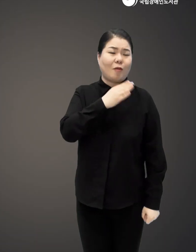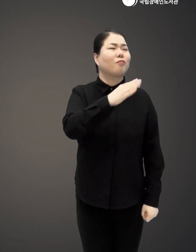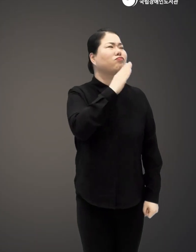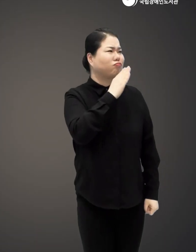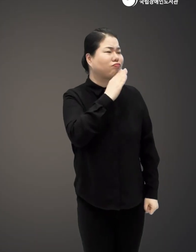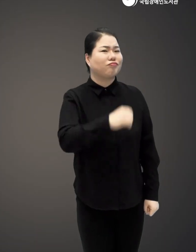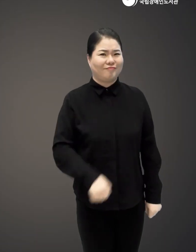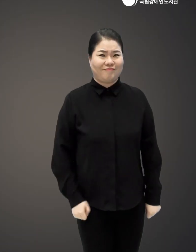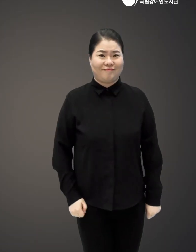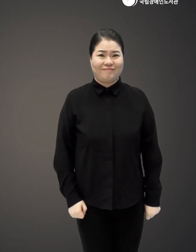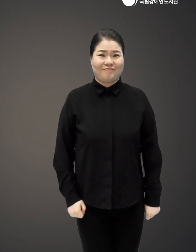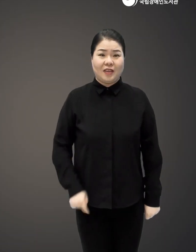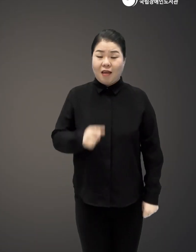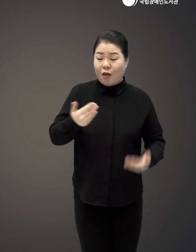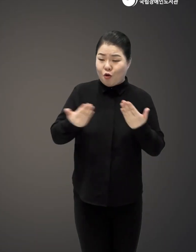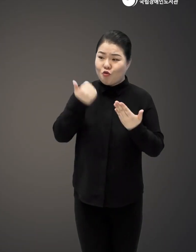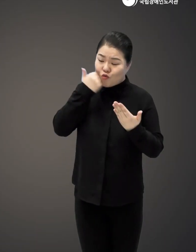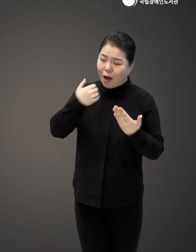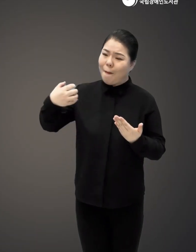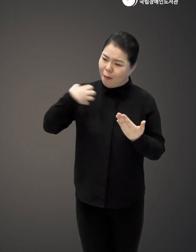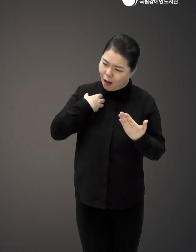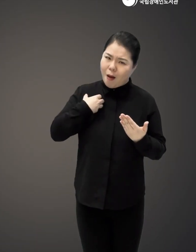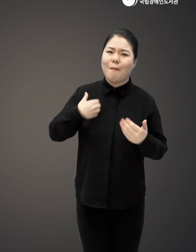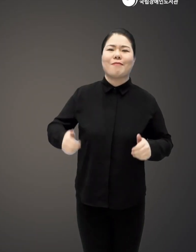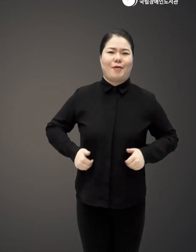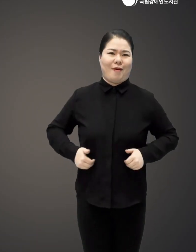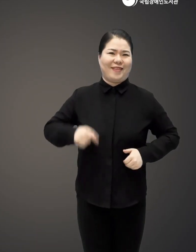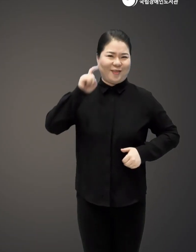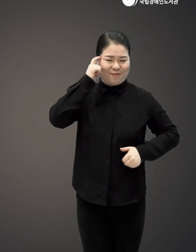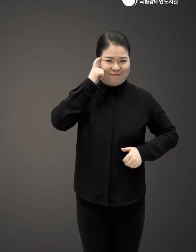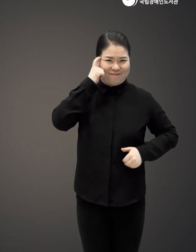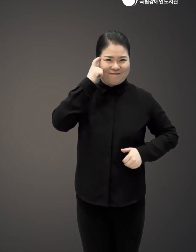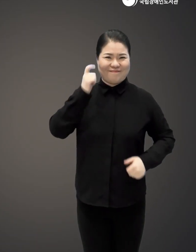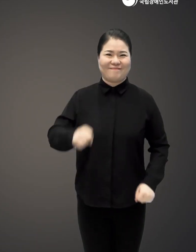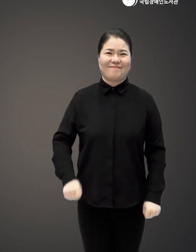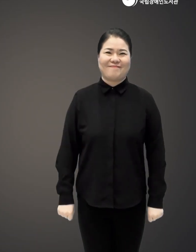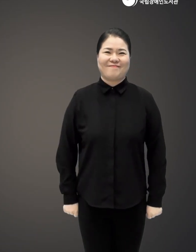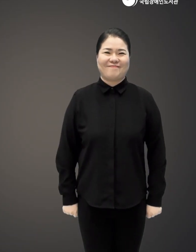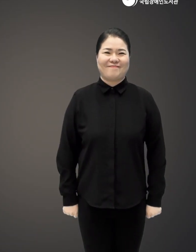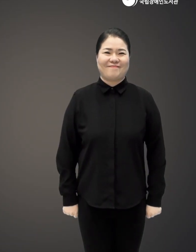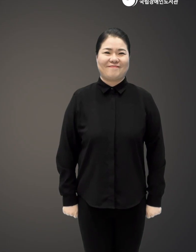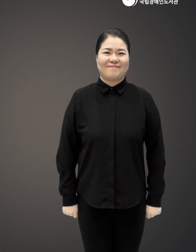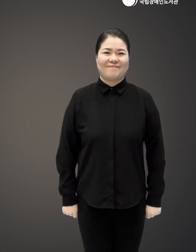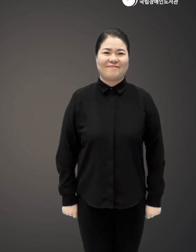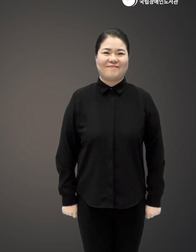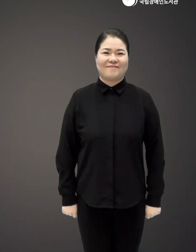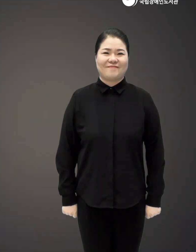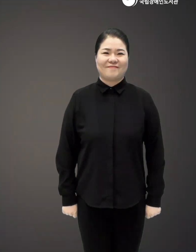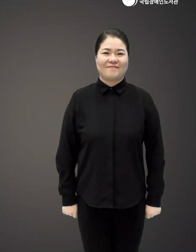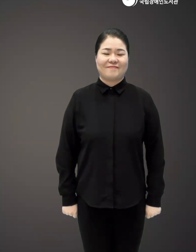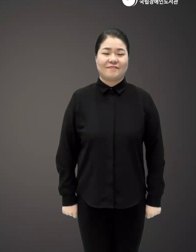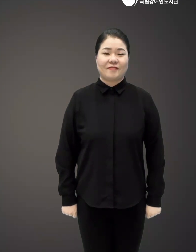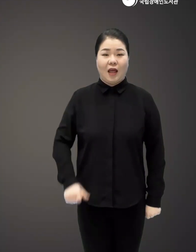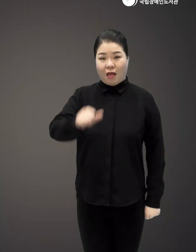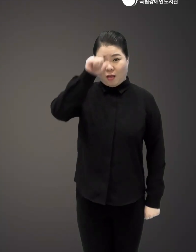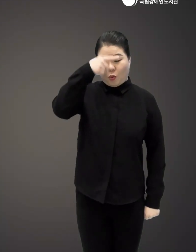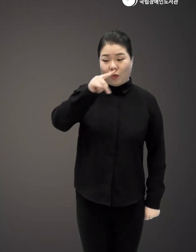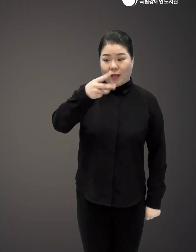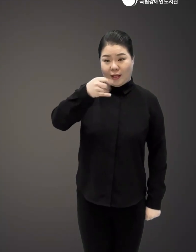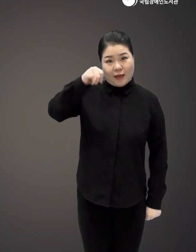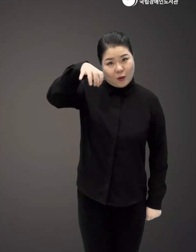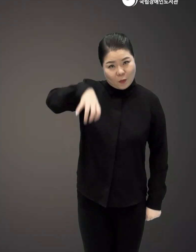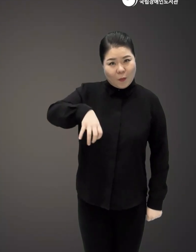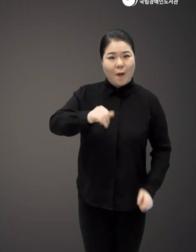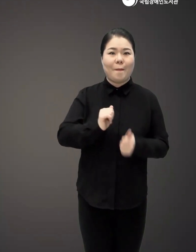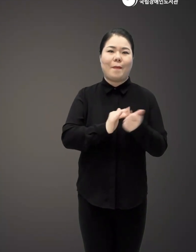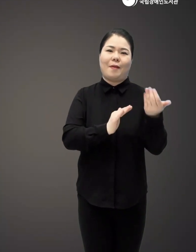나라입니까 그래서 이 일을 누군가는 좀 해야 되겠다는 생각을 했습니다 인도, 델리